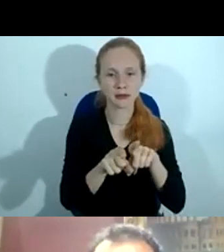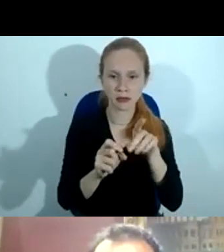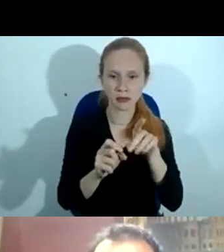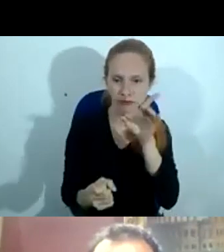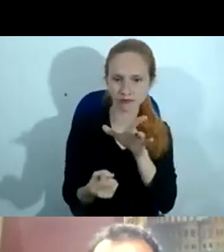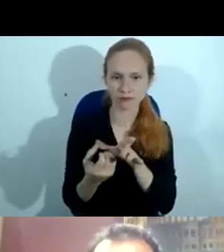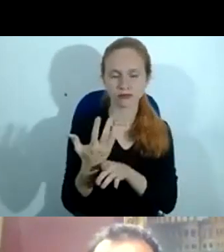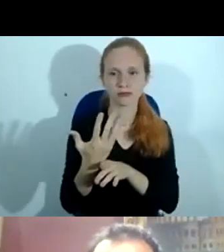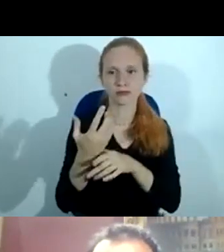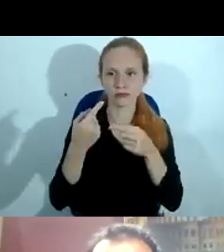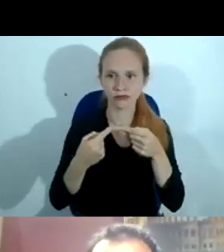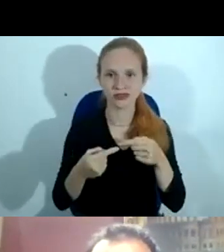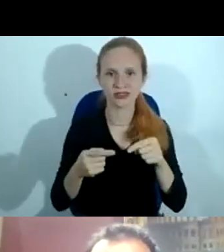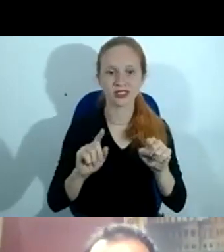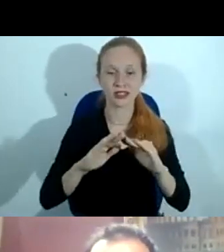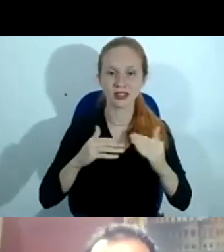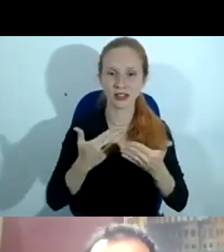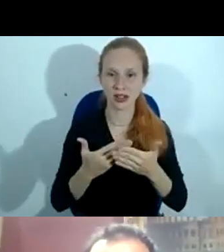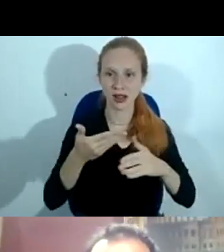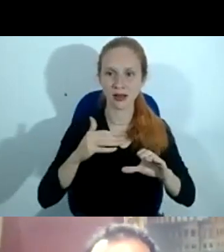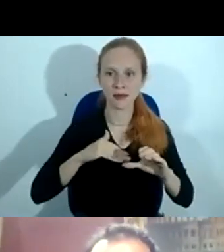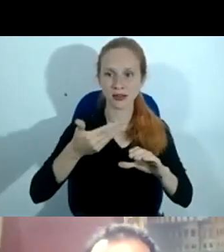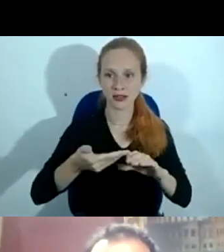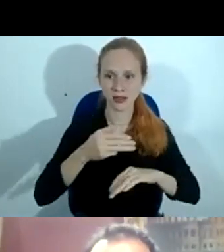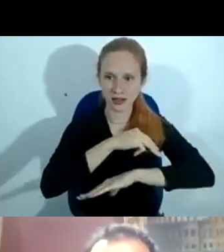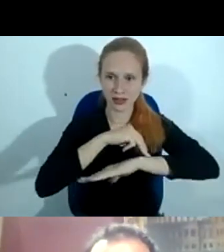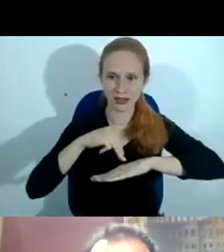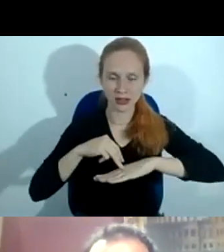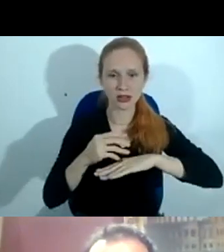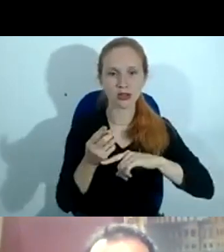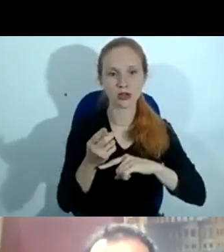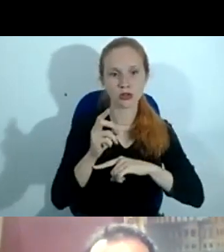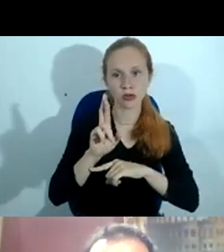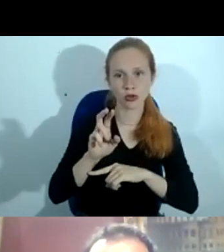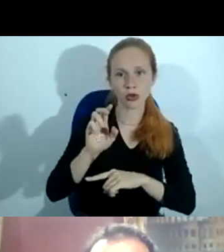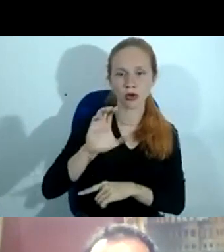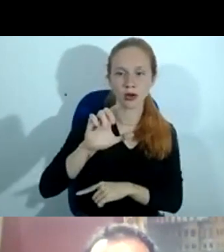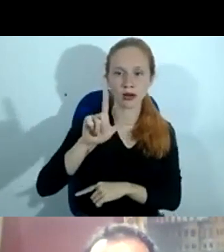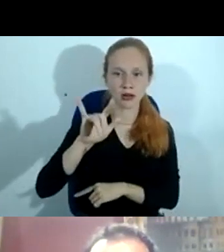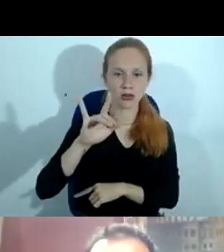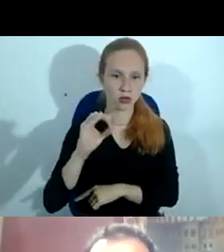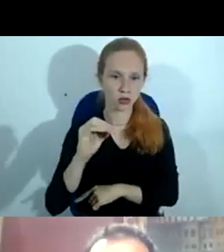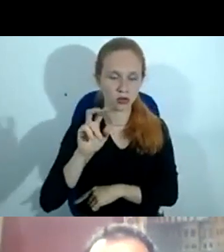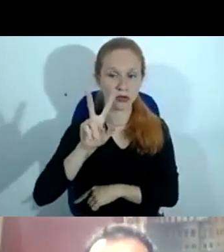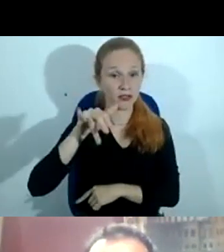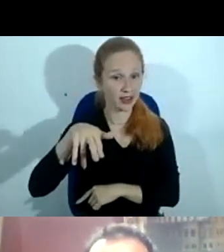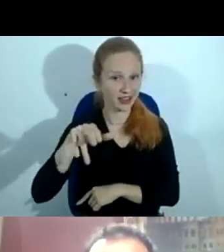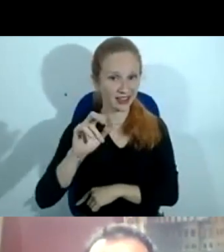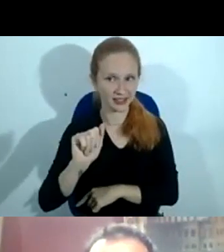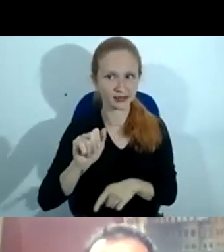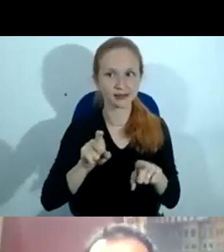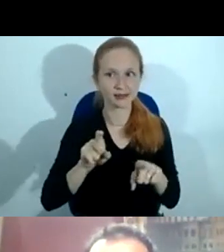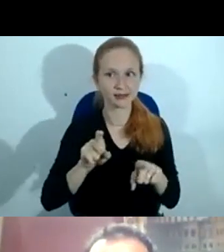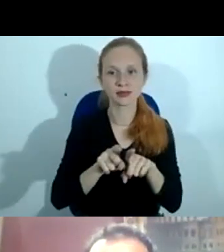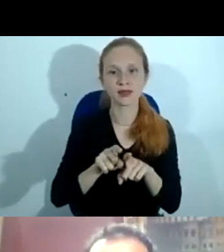o instituidor da Escola da Magistratura, o saudoso desembargador Cláudio Viana. Então, a figura de Cláudio Viana inspira o